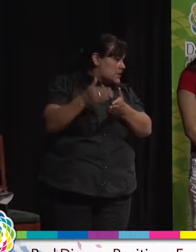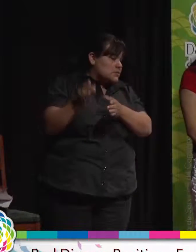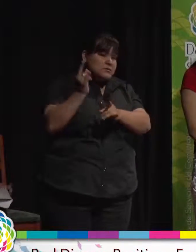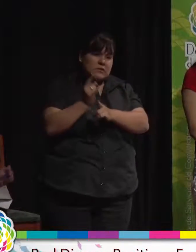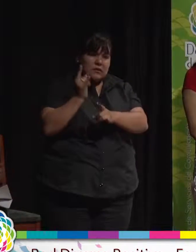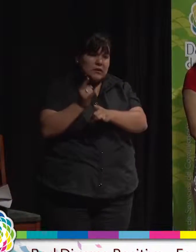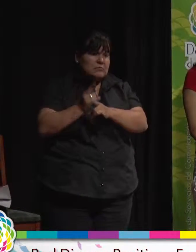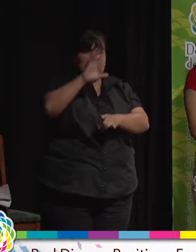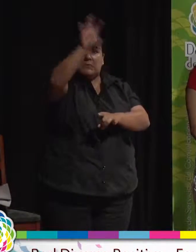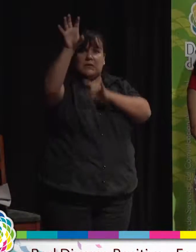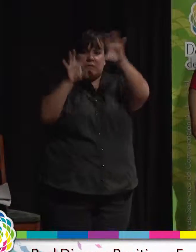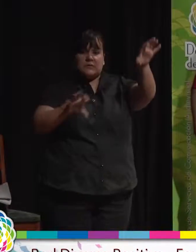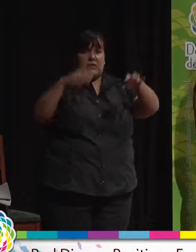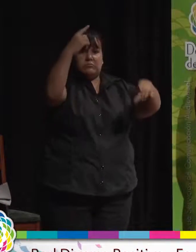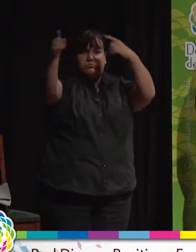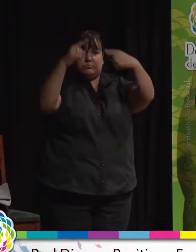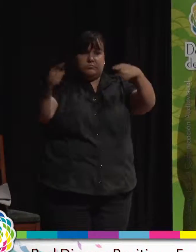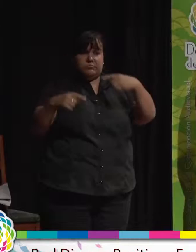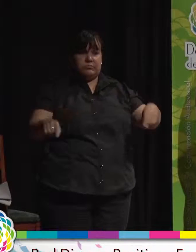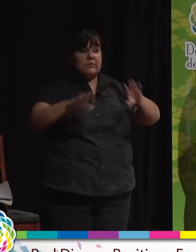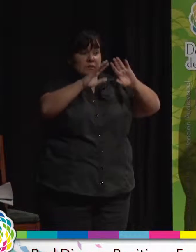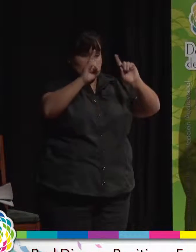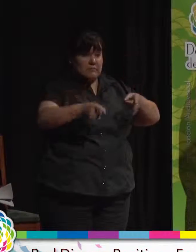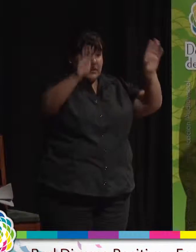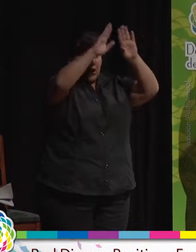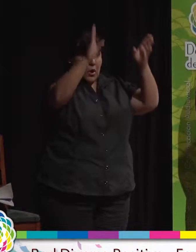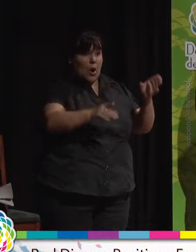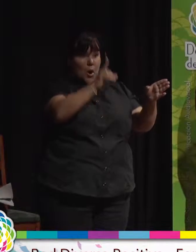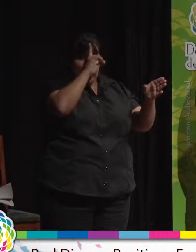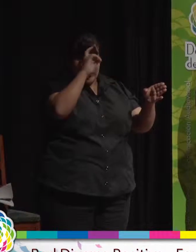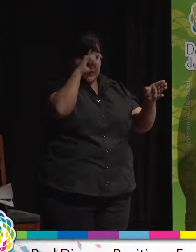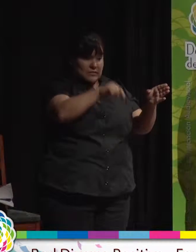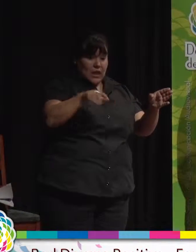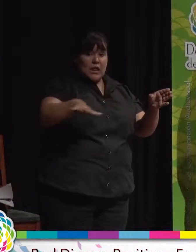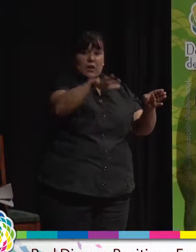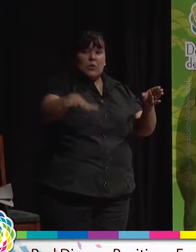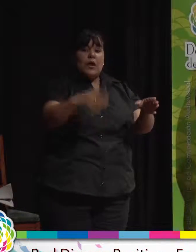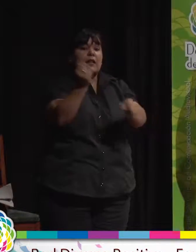provincias, ya sea en los hospitales, trabajos, y